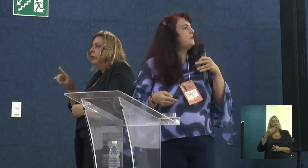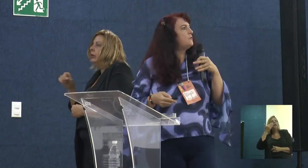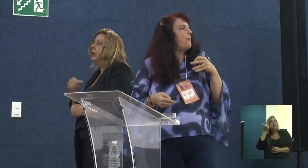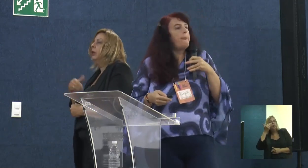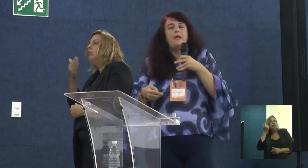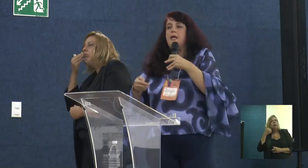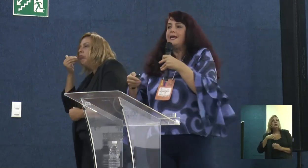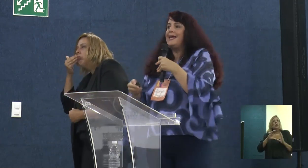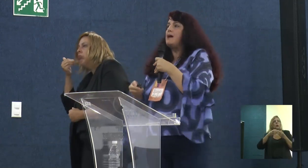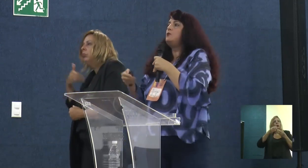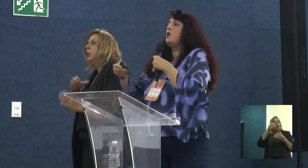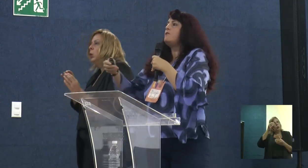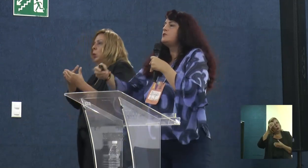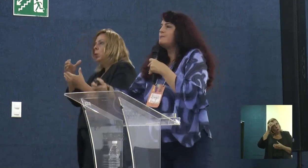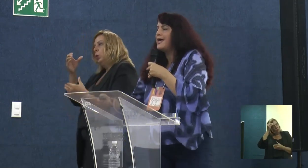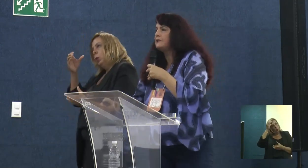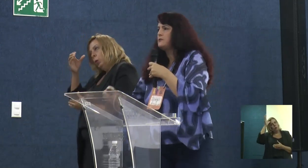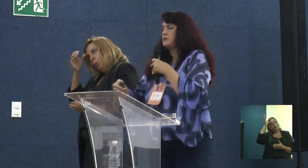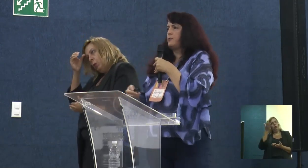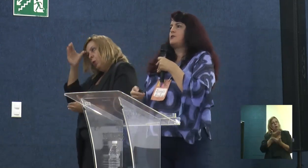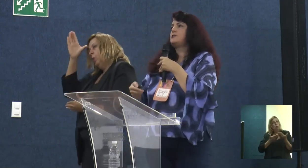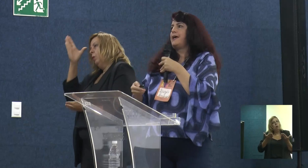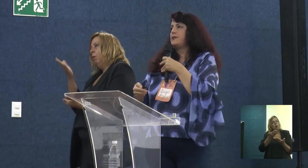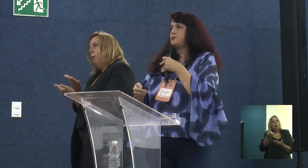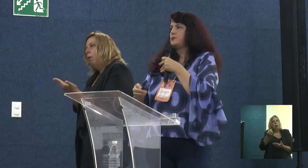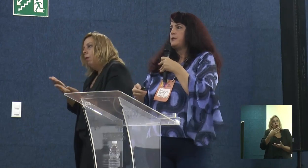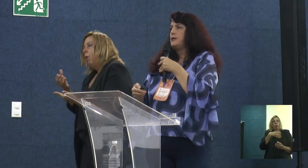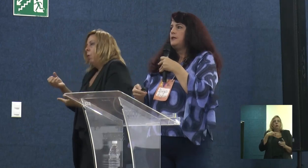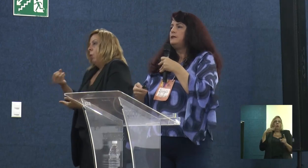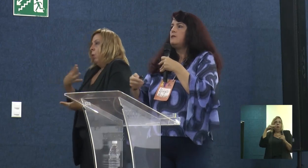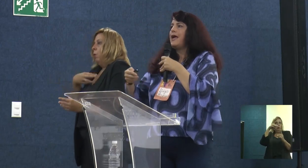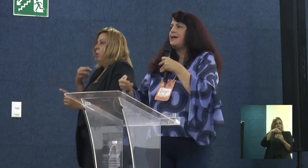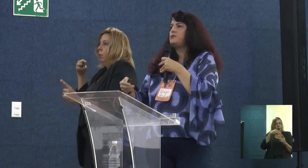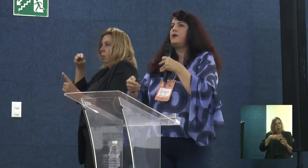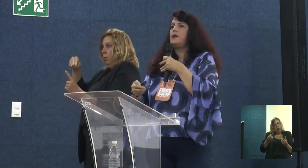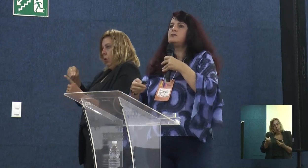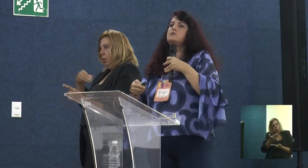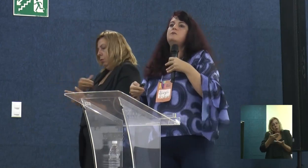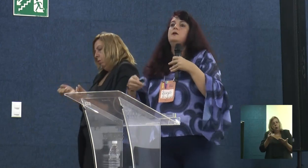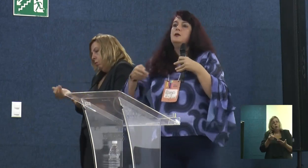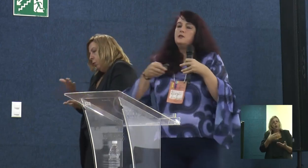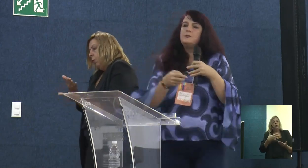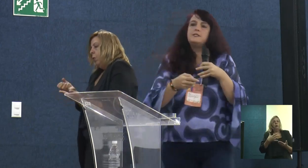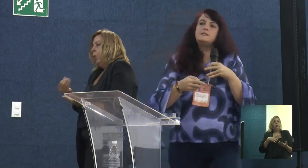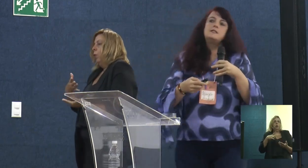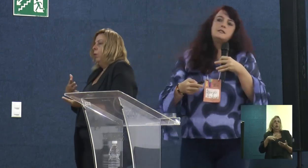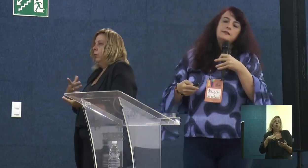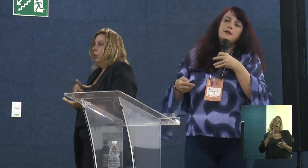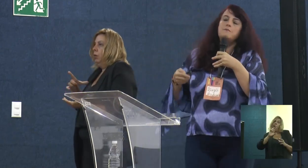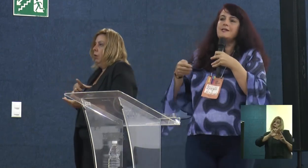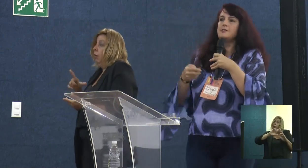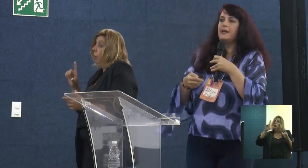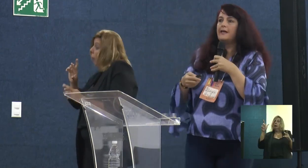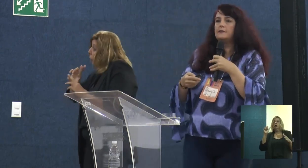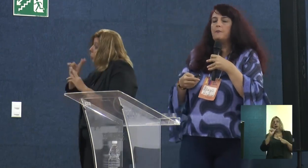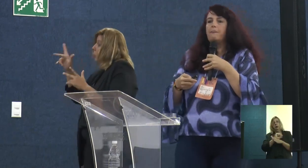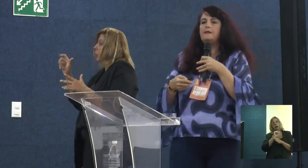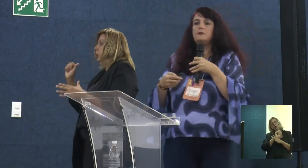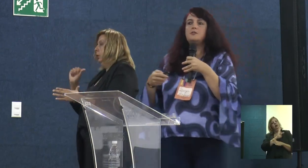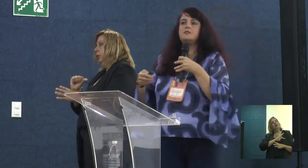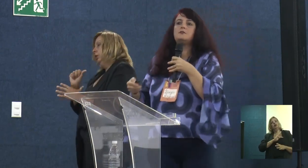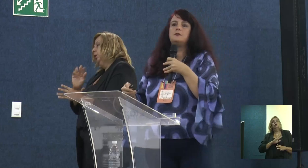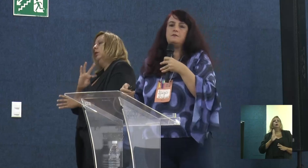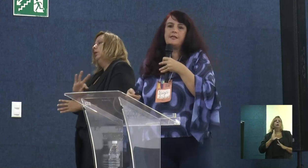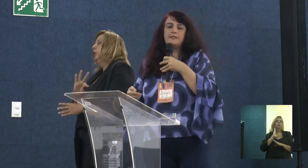coletivo, criar novos métodos e processos. Então, é diferente de uma assistência técnica mais direta.